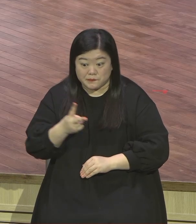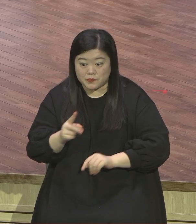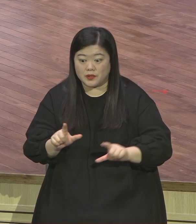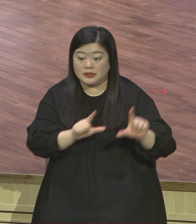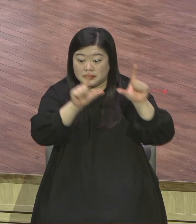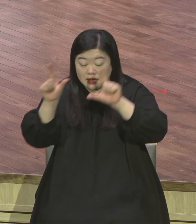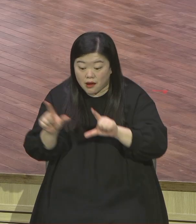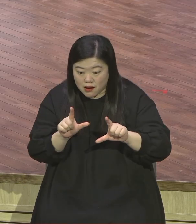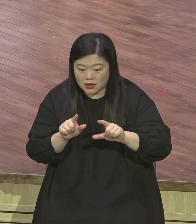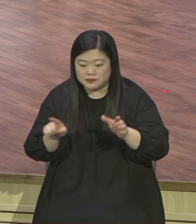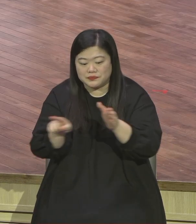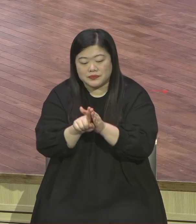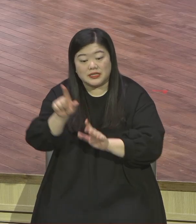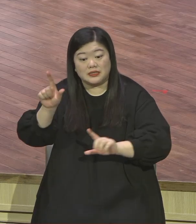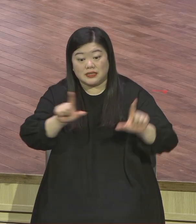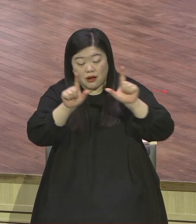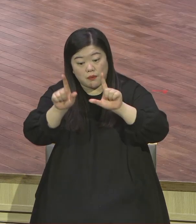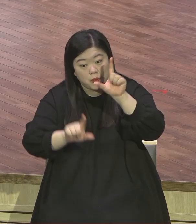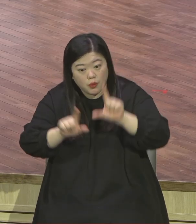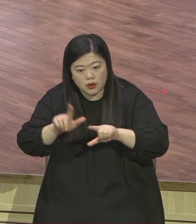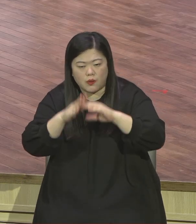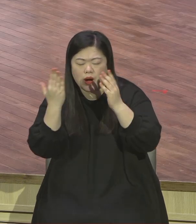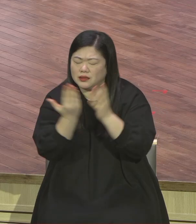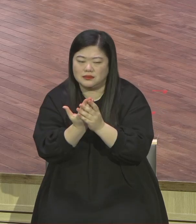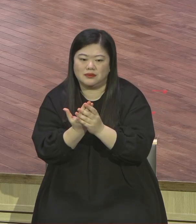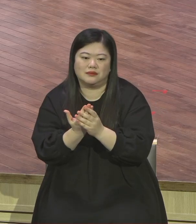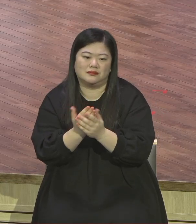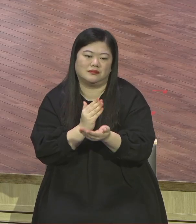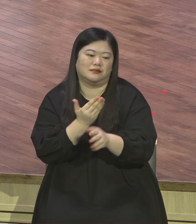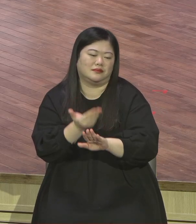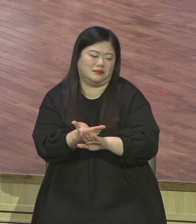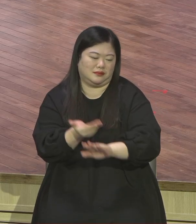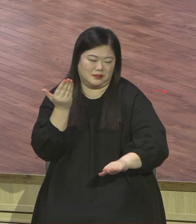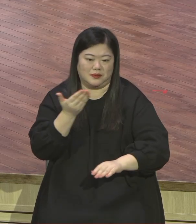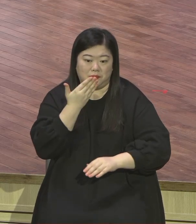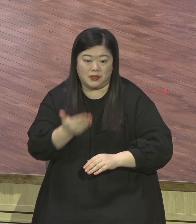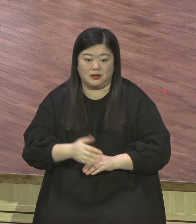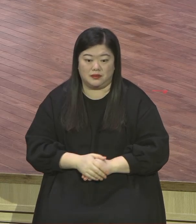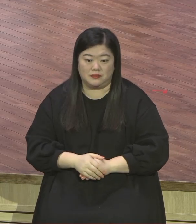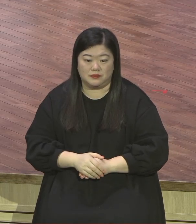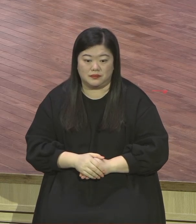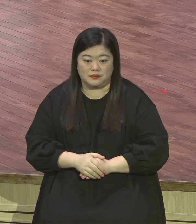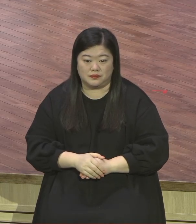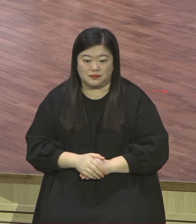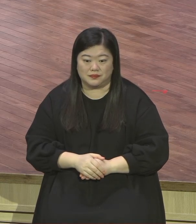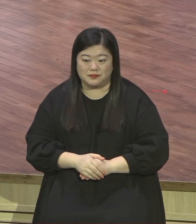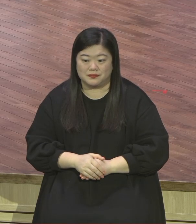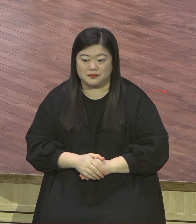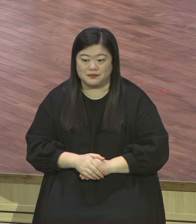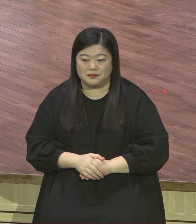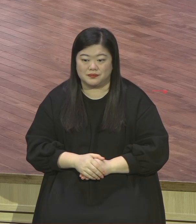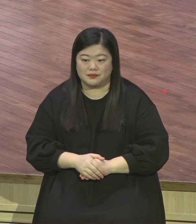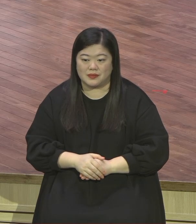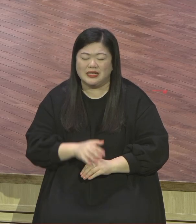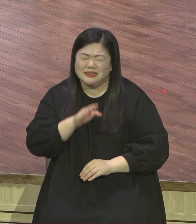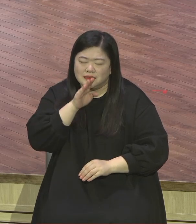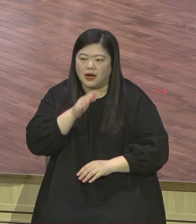사람들의 모습 어떻게 되느냐 이유 없어요. 참 감사 참